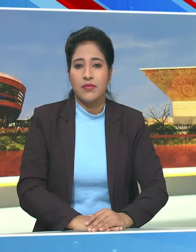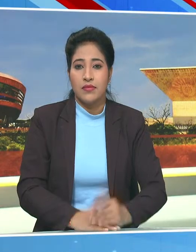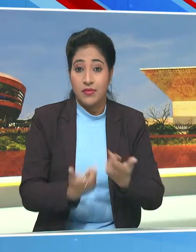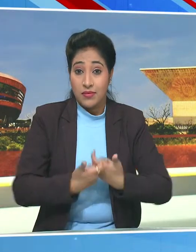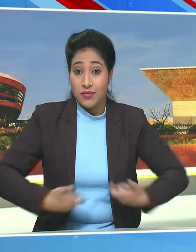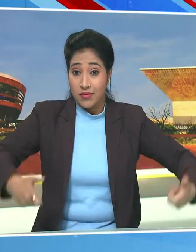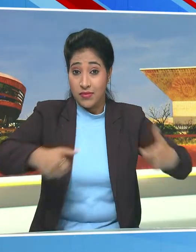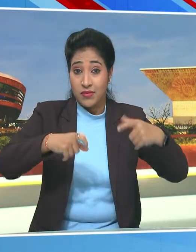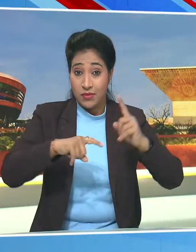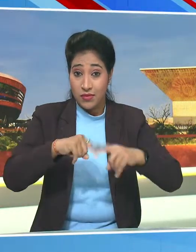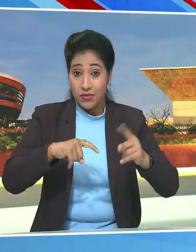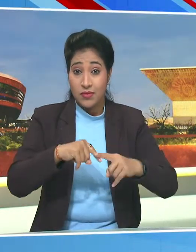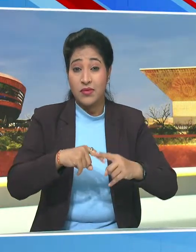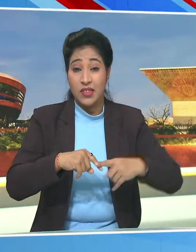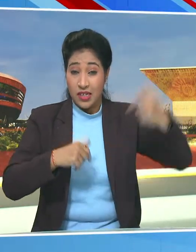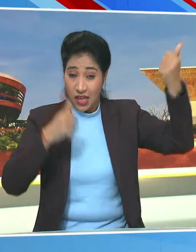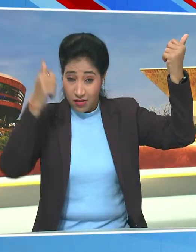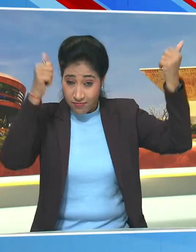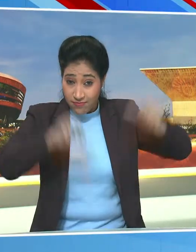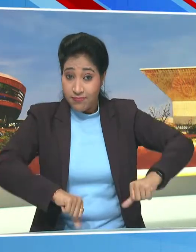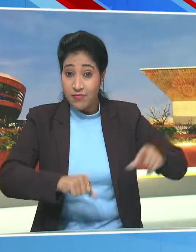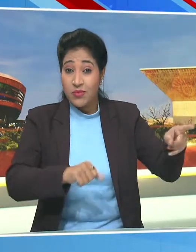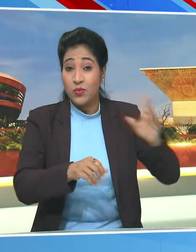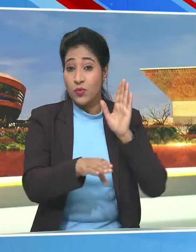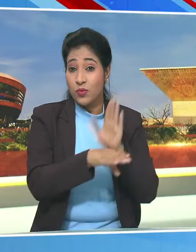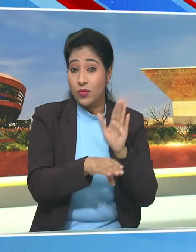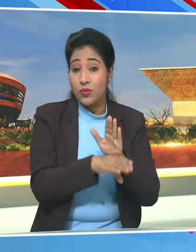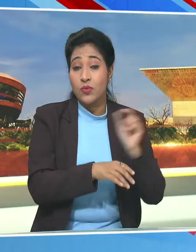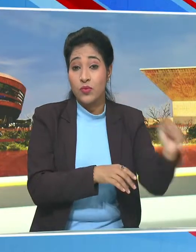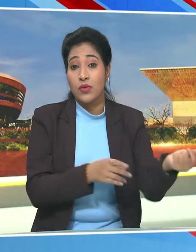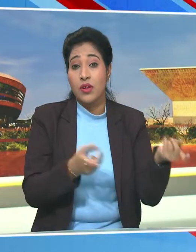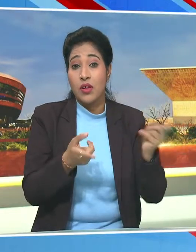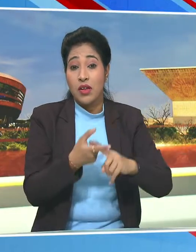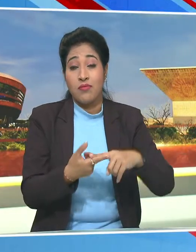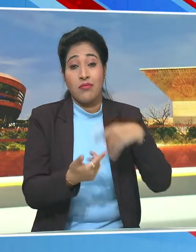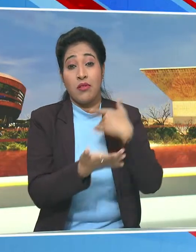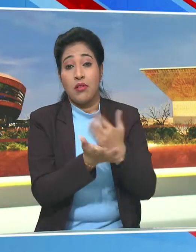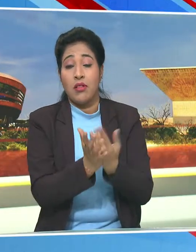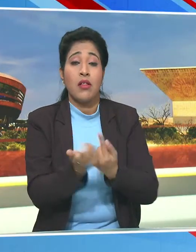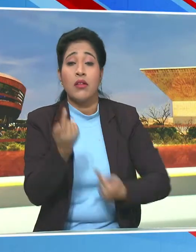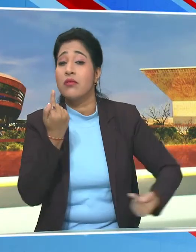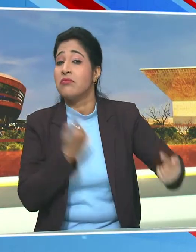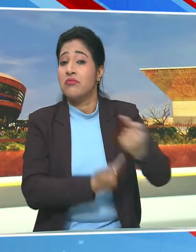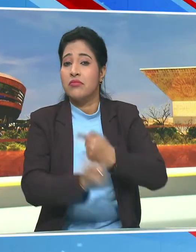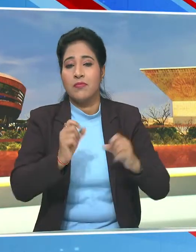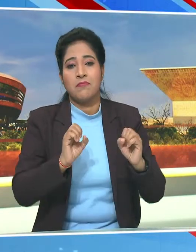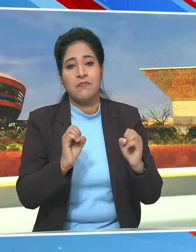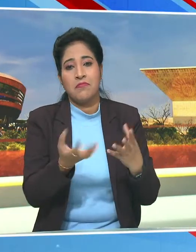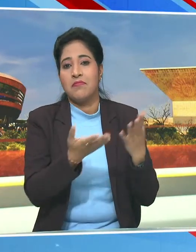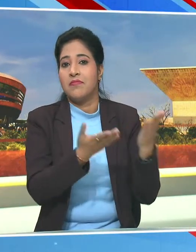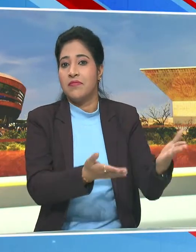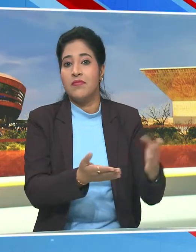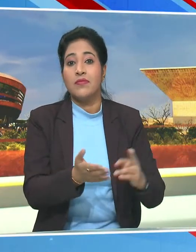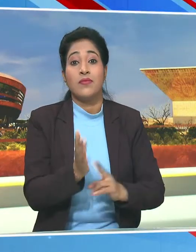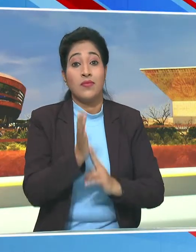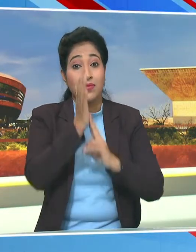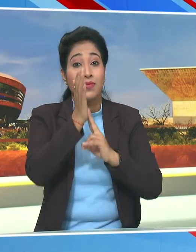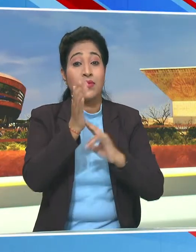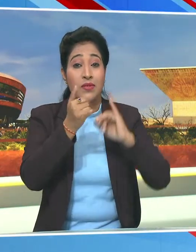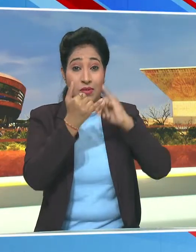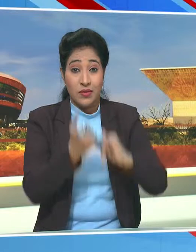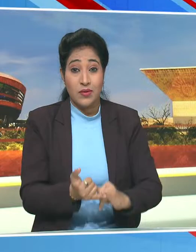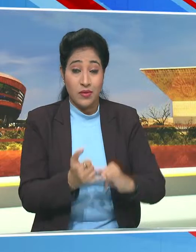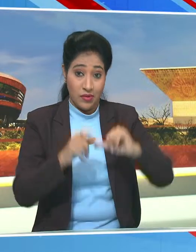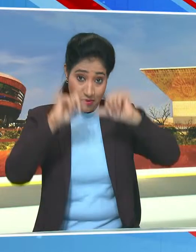विधान सभा चुनाव में करारी हार के बाद कॉंग्रेस द्वारा बटवारे की राज़निती शुरू कर दी गई है उतर और